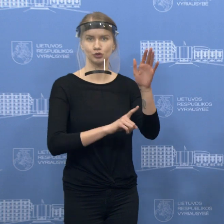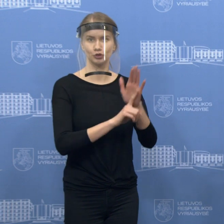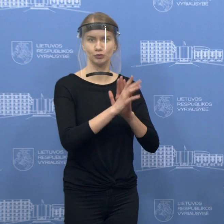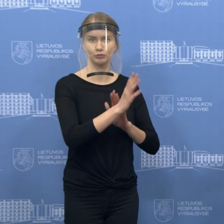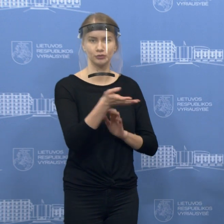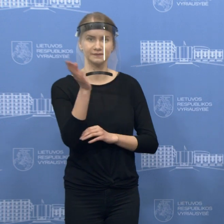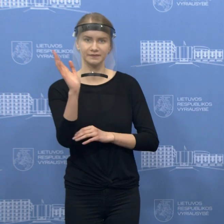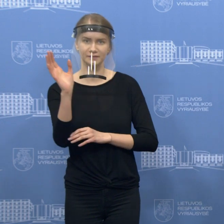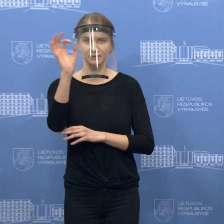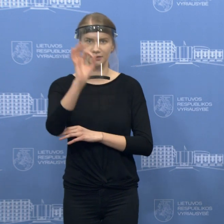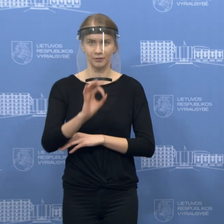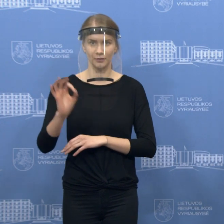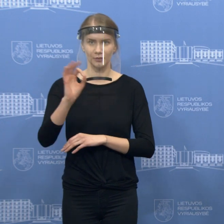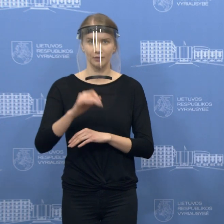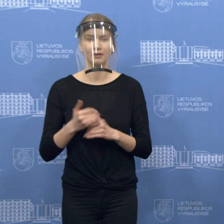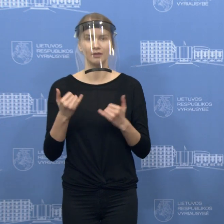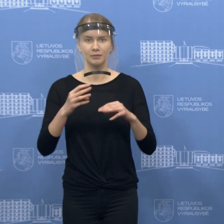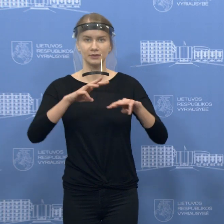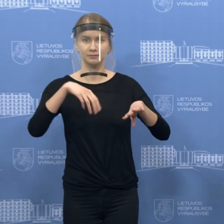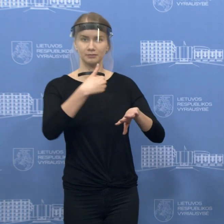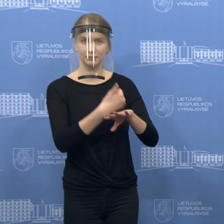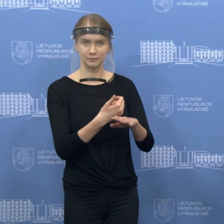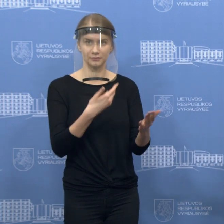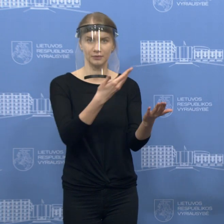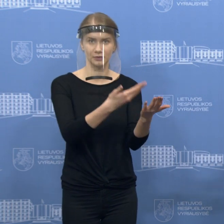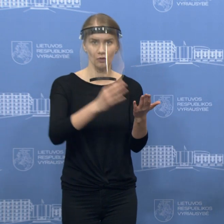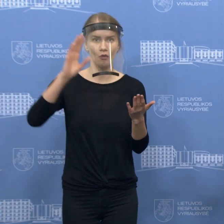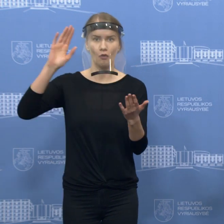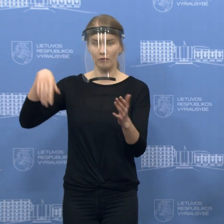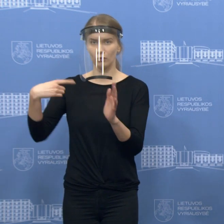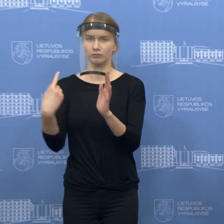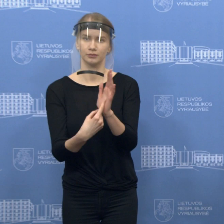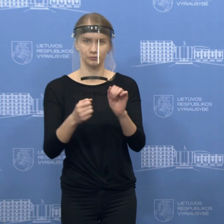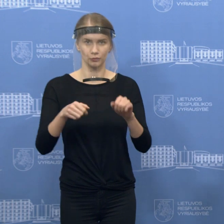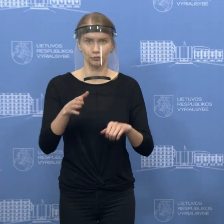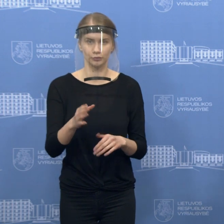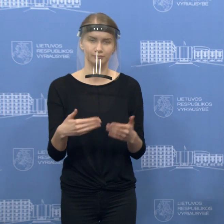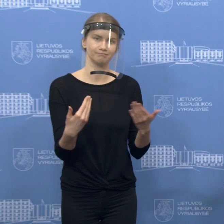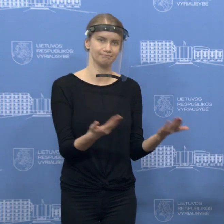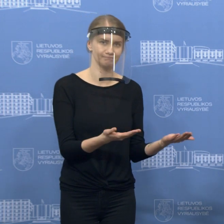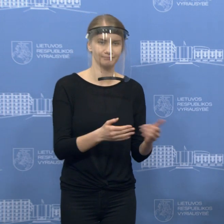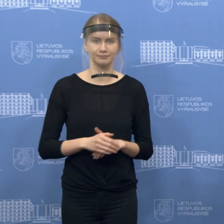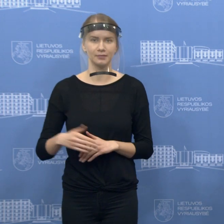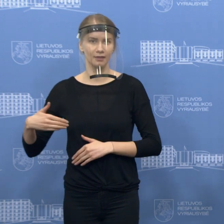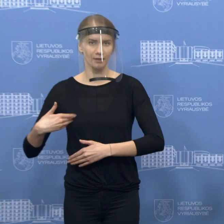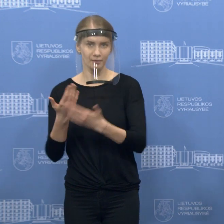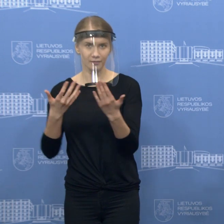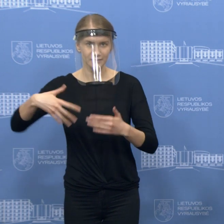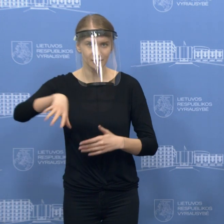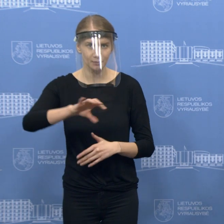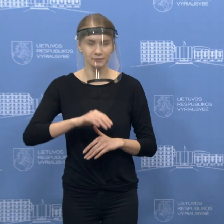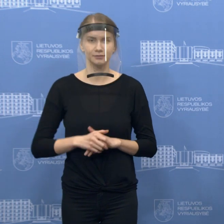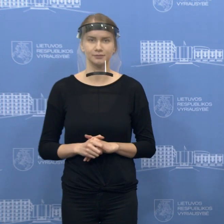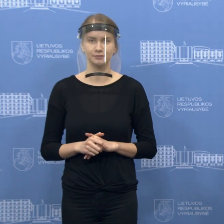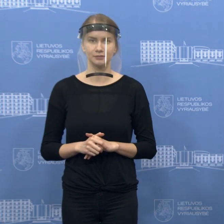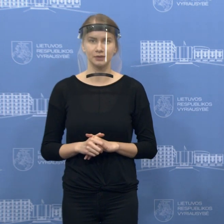Iškart informuoju, kad iš pradžio premjero pasiakymas, o po to tradiciškai seks jūsų klausimai. Prašau, premjera. Laba diena. Tai po